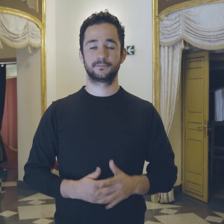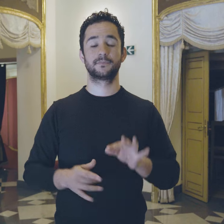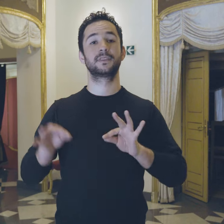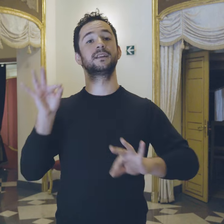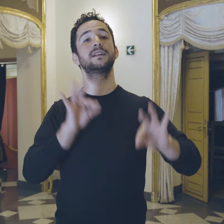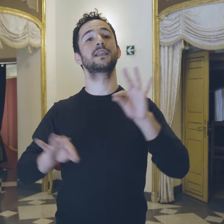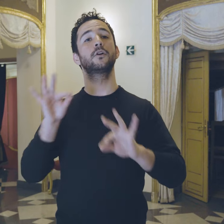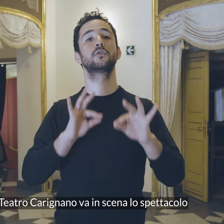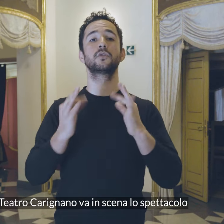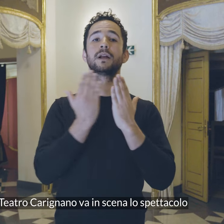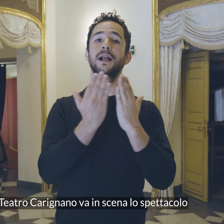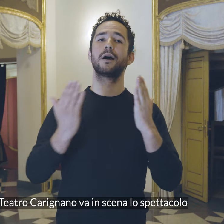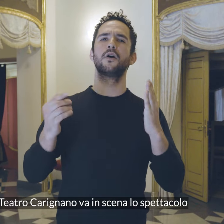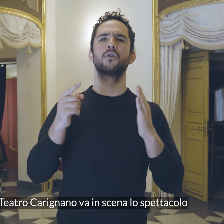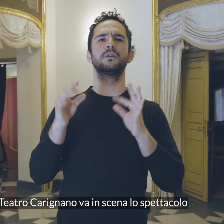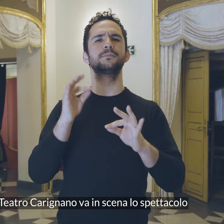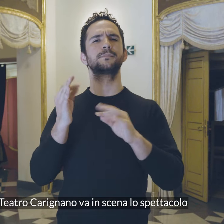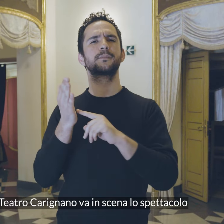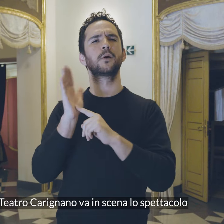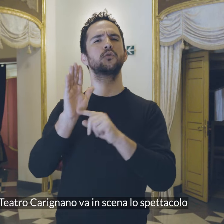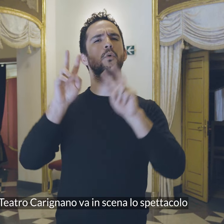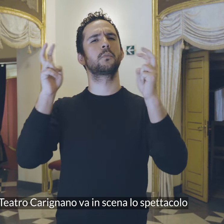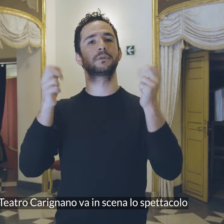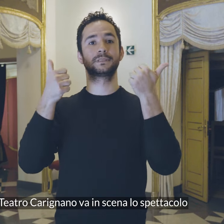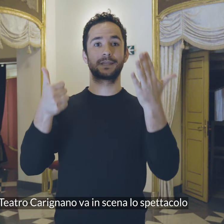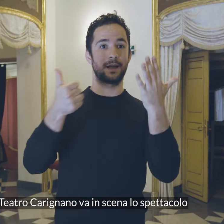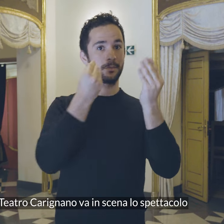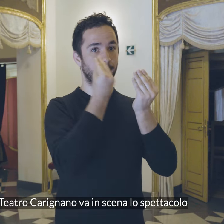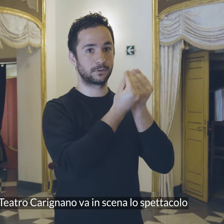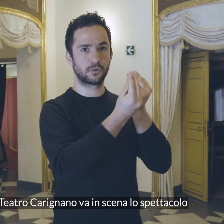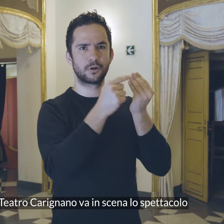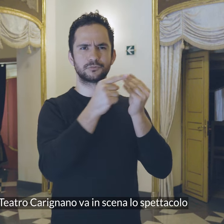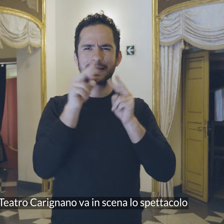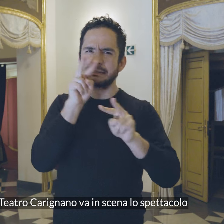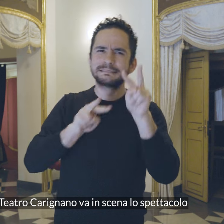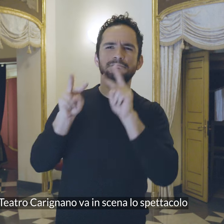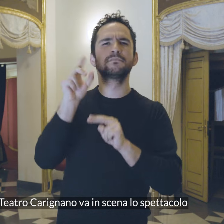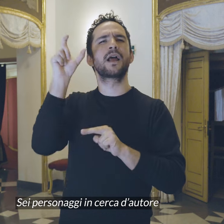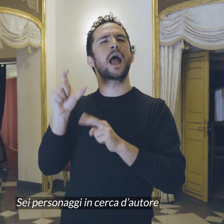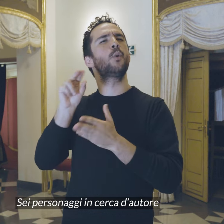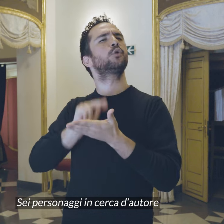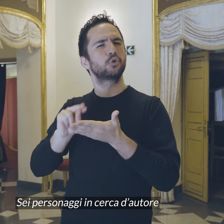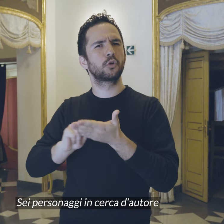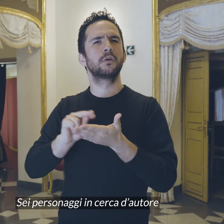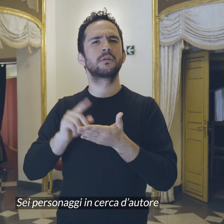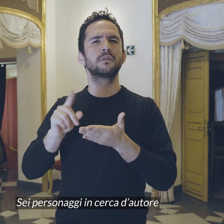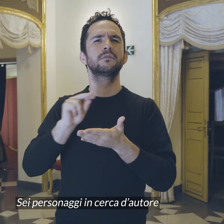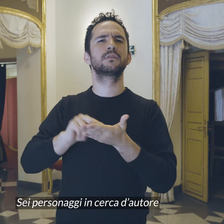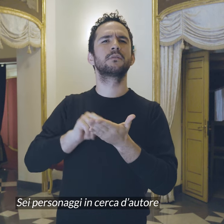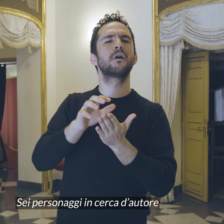Al Teatro Carignano va in scena lo spettacolo Sei personaggi in cerca